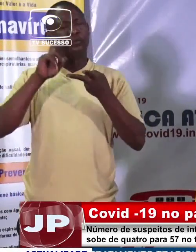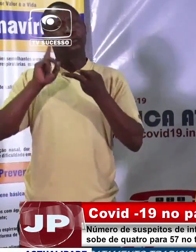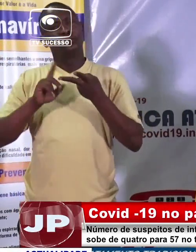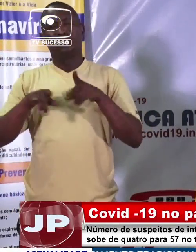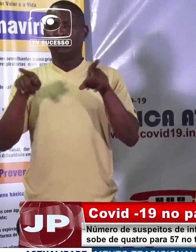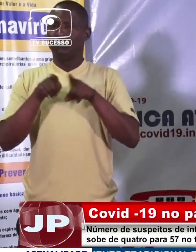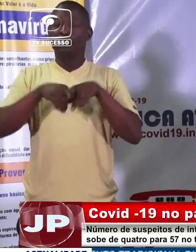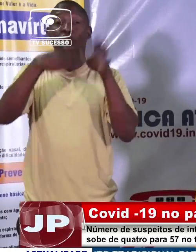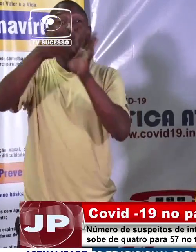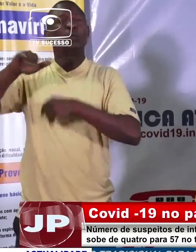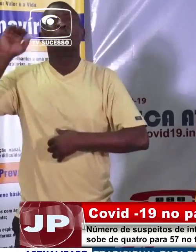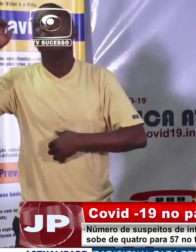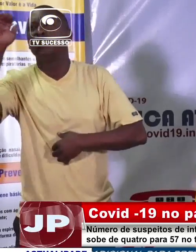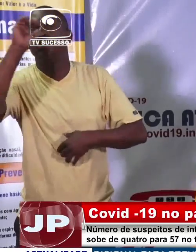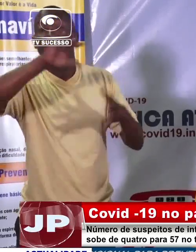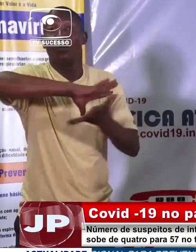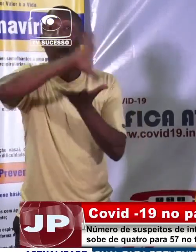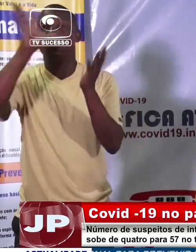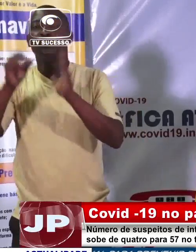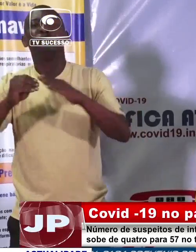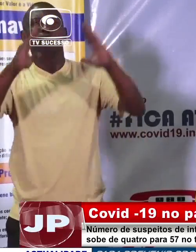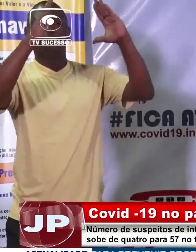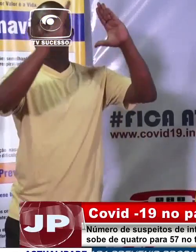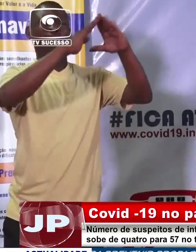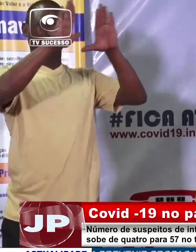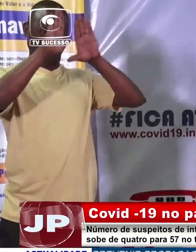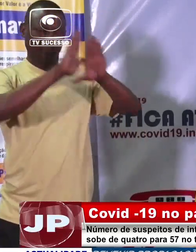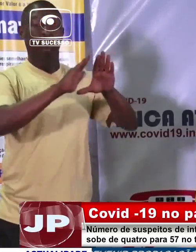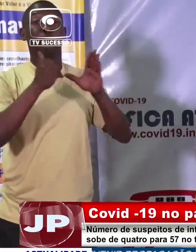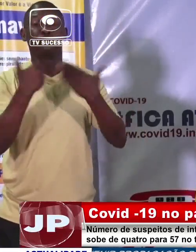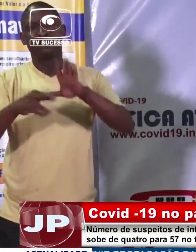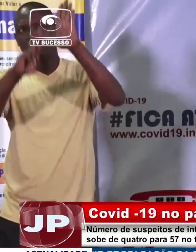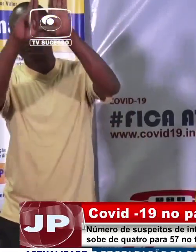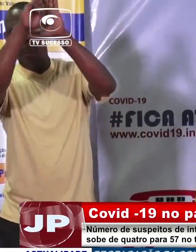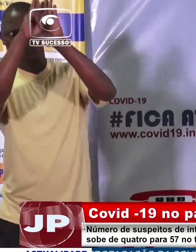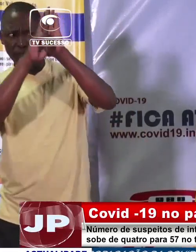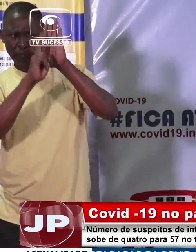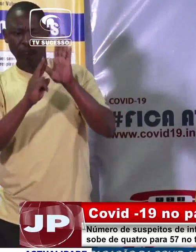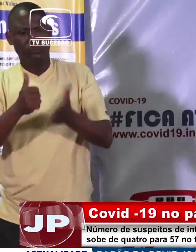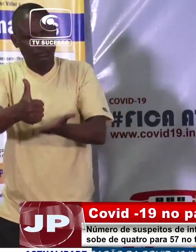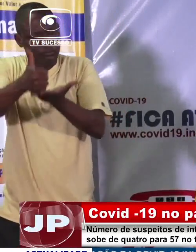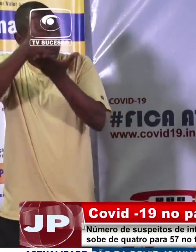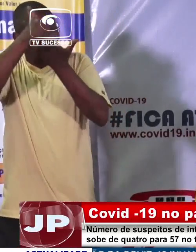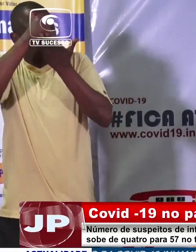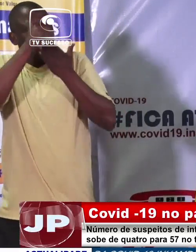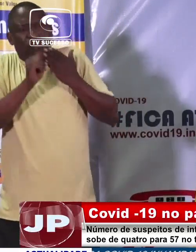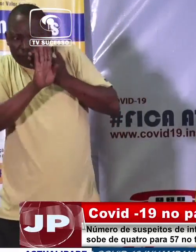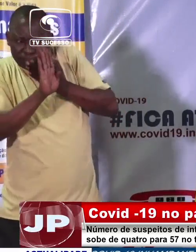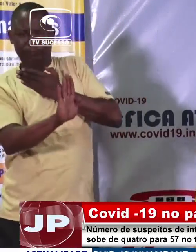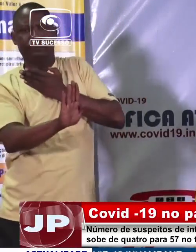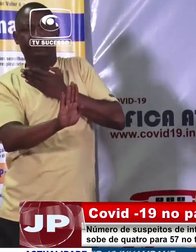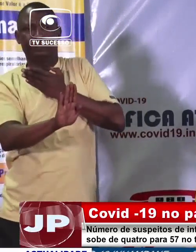permanecer em casa, pois estas medidas ajudarão a reduzir o risco da transmissão do Covid